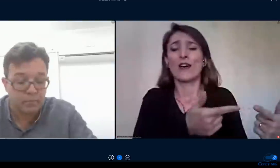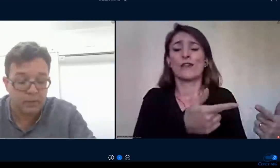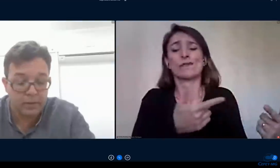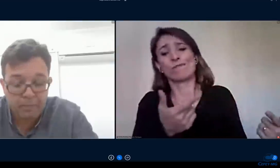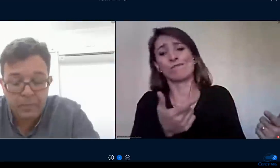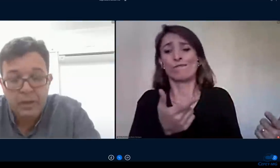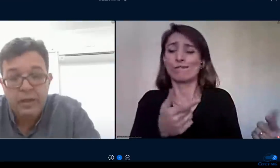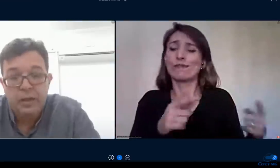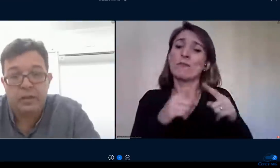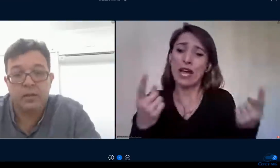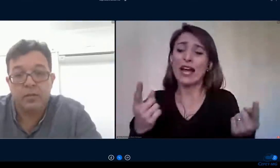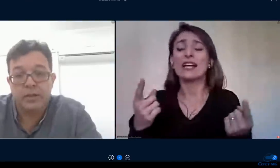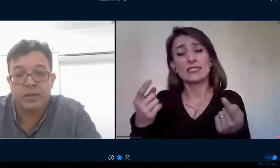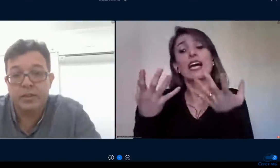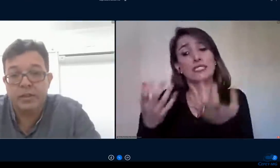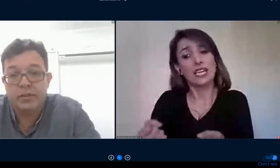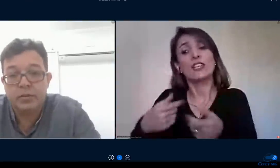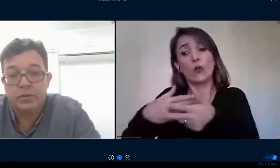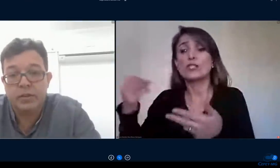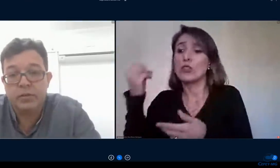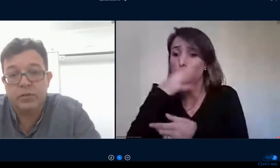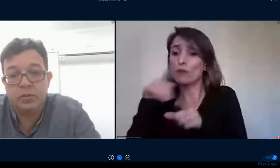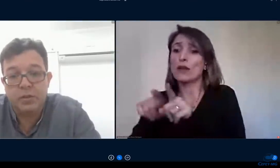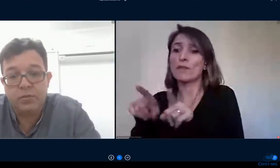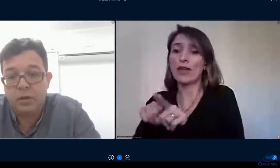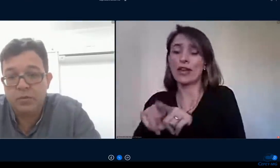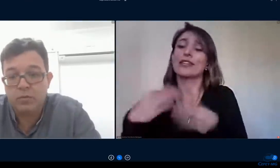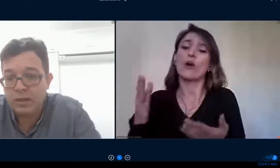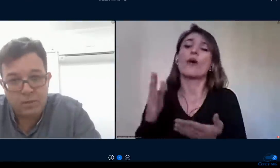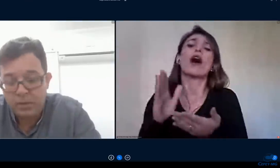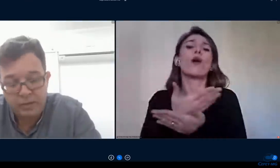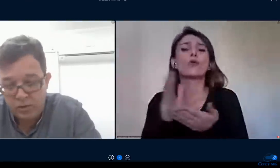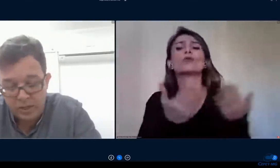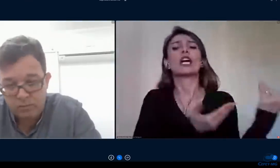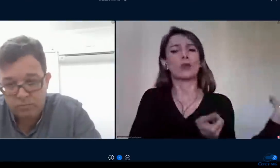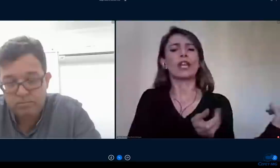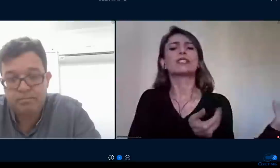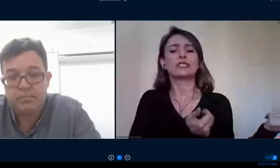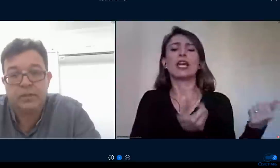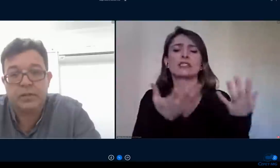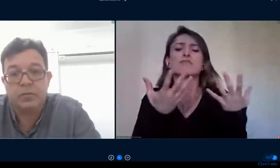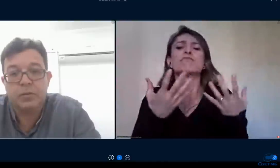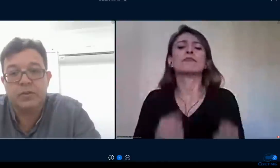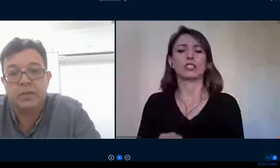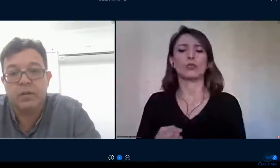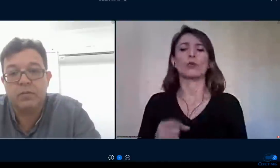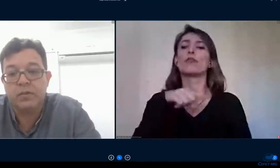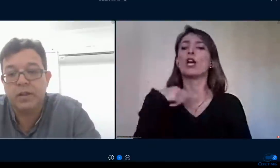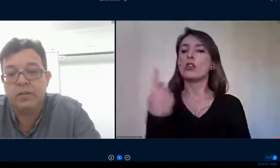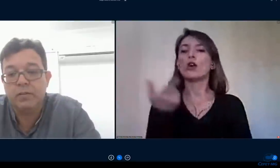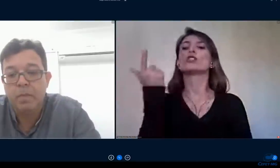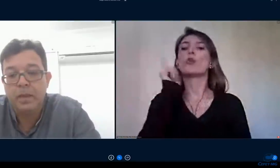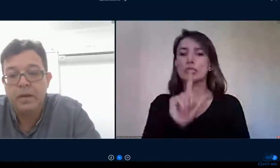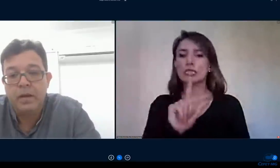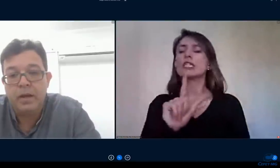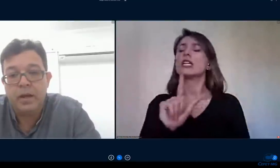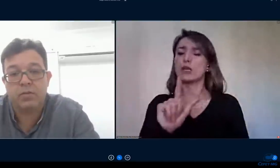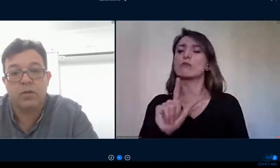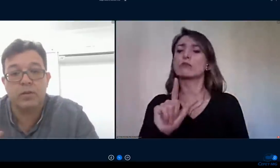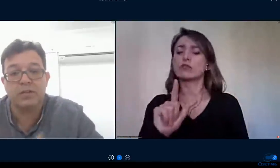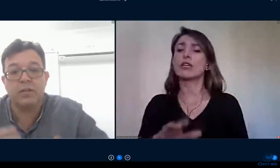né então eu acho que a gente conseguiu de alguma forma isso não estava planejado né sendo muito sincero com vocês